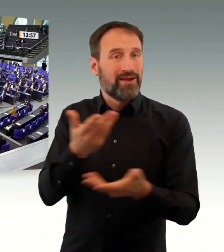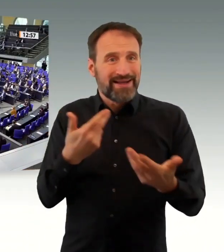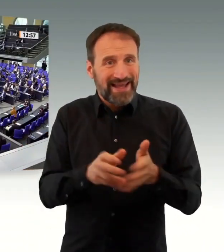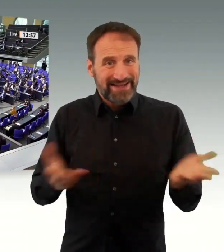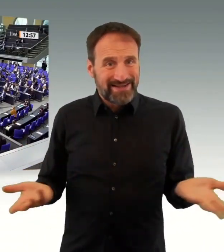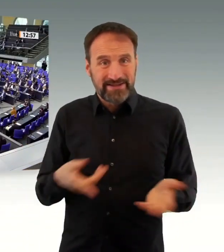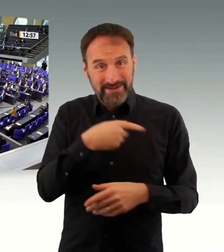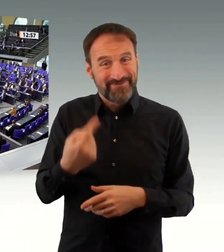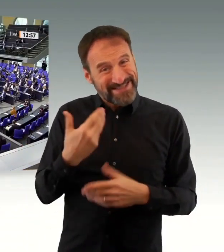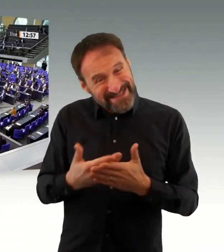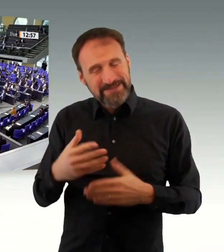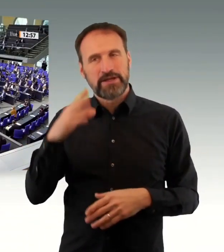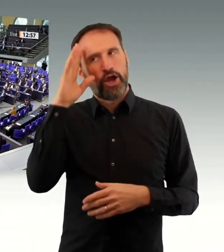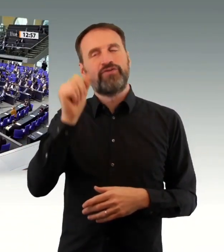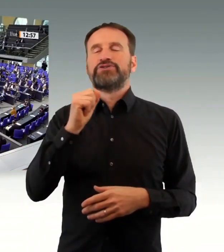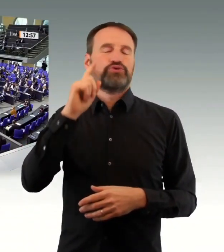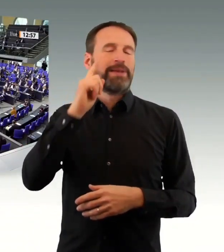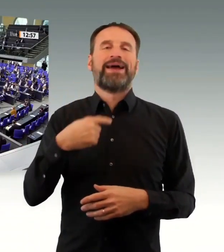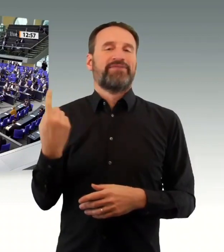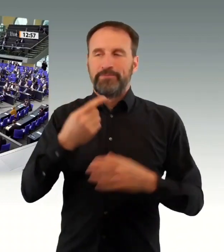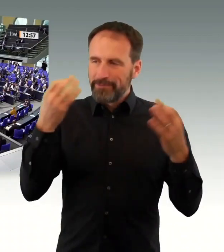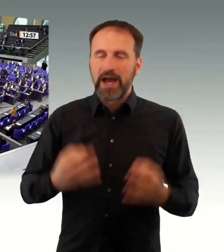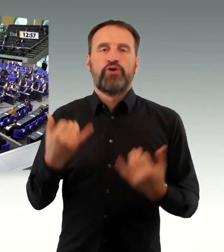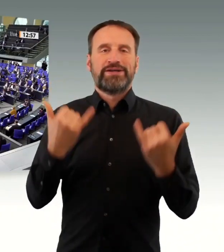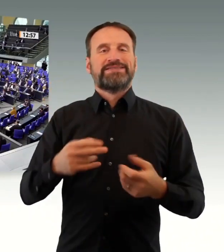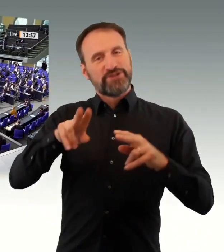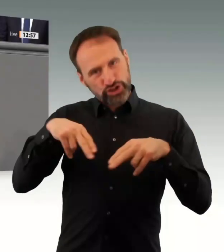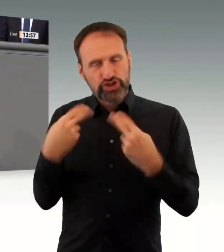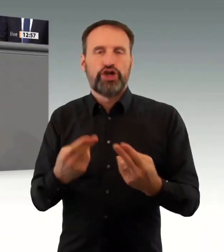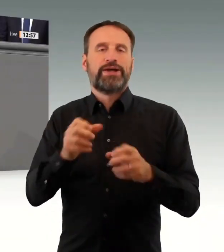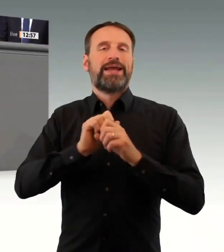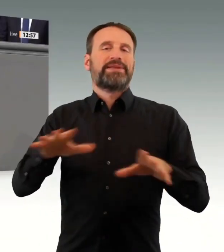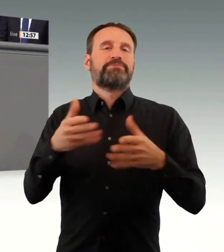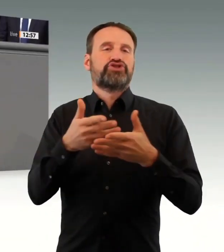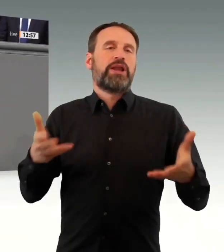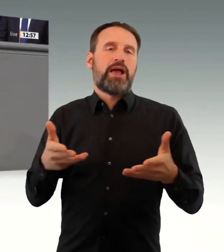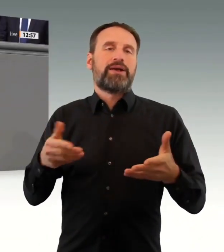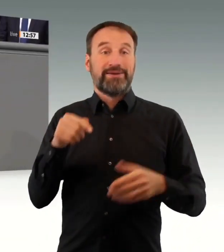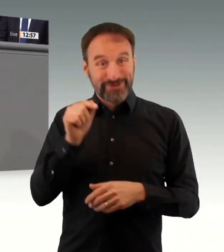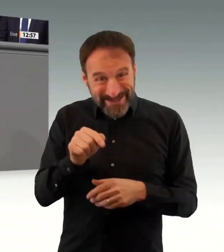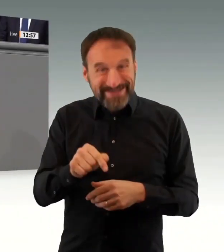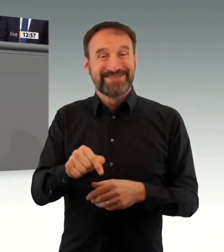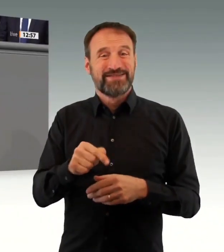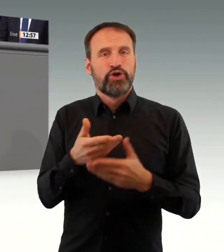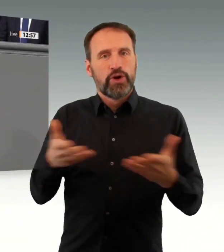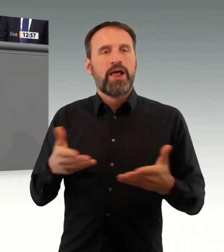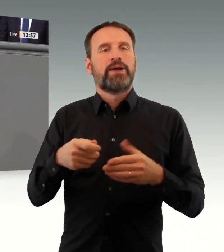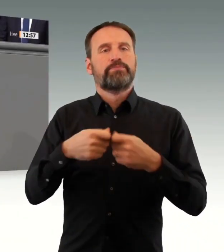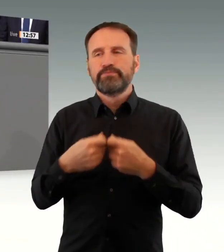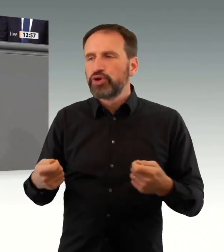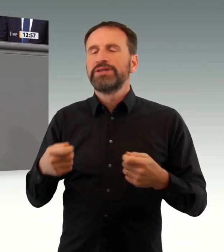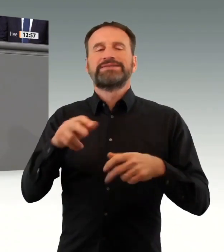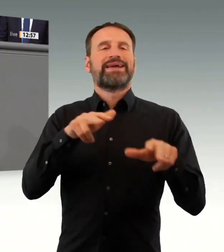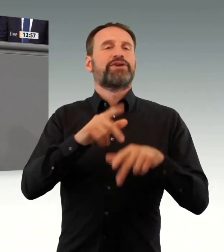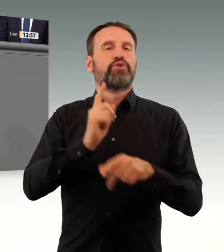Sicht in jedem Fall besser werden muss. Ich habe von der Übergangsfrist gesprochen. Ich möchte zum Zweiten die Länderöffnungsklausel ansprechen, im